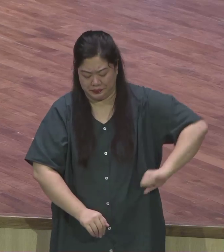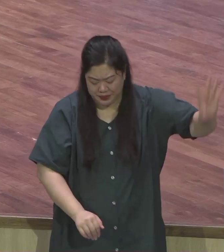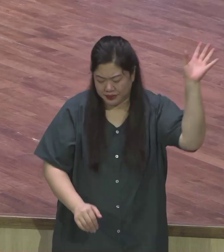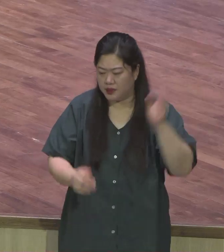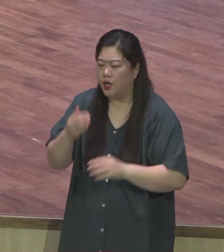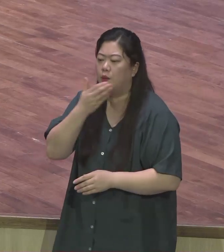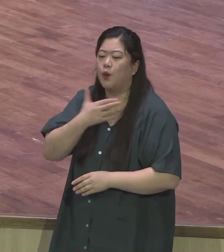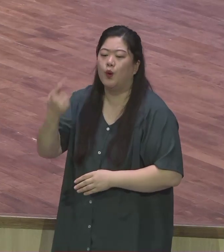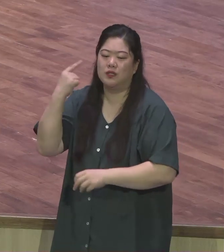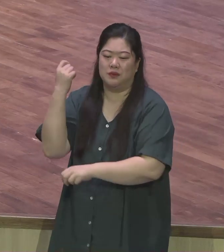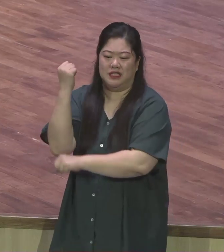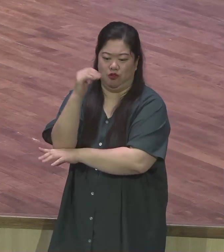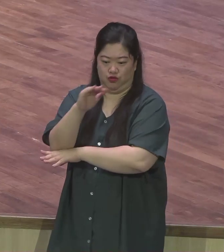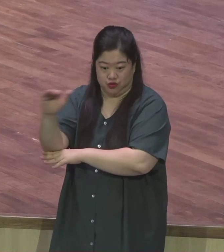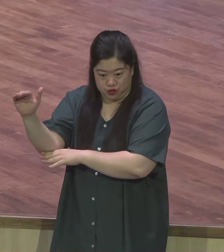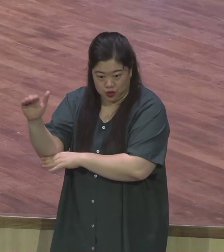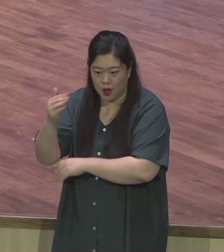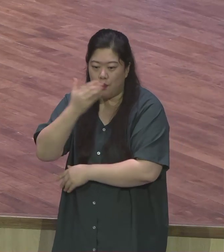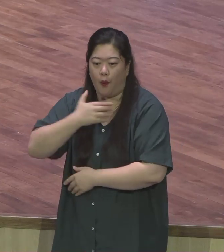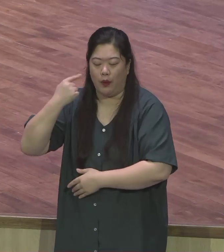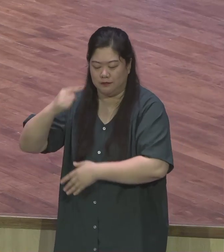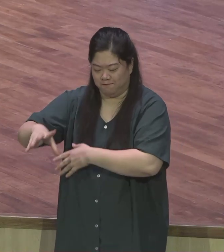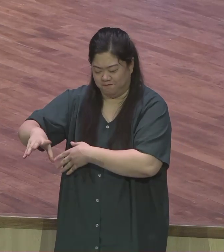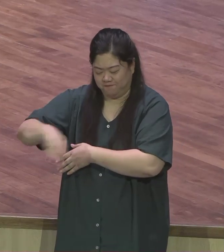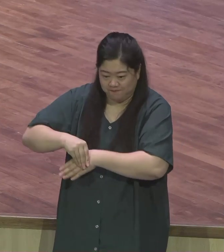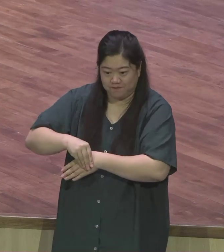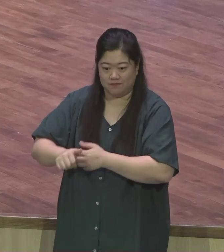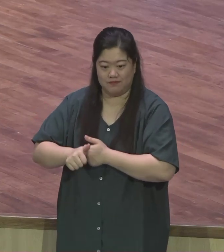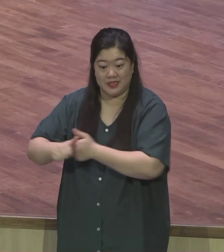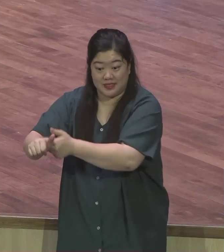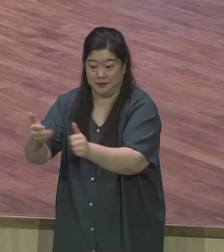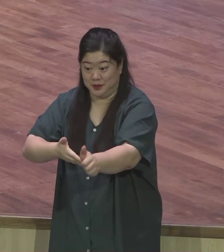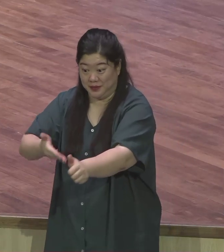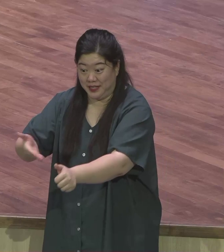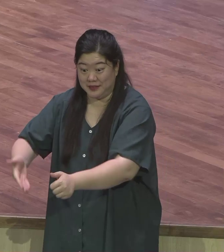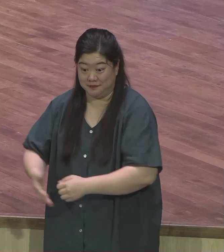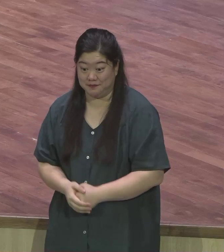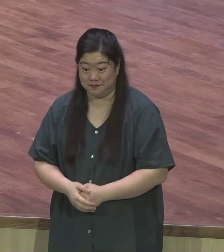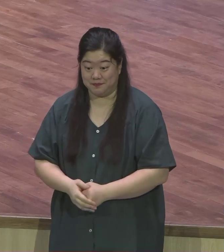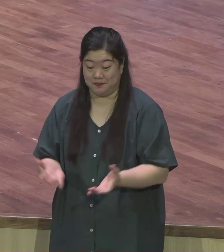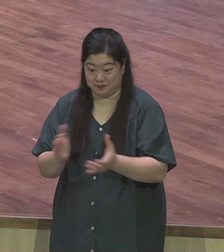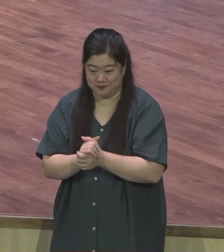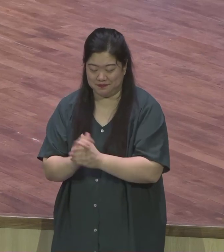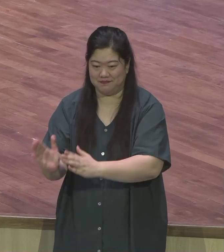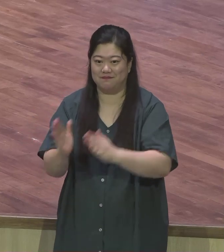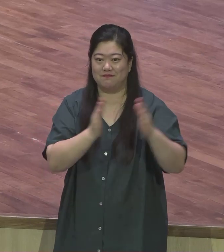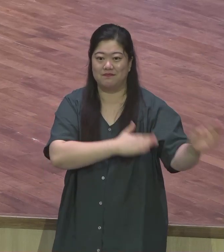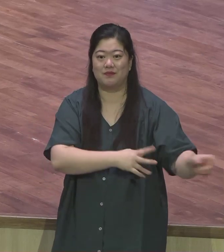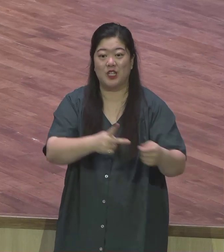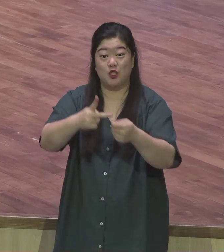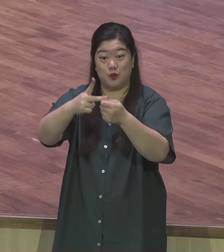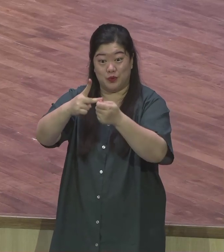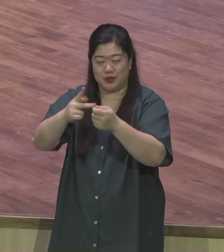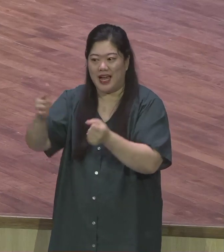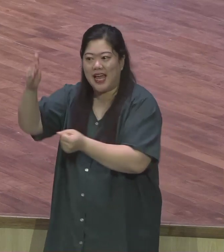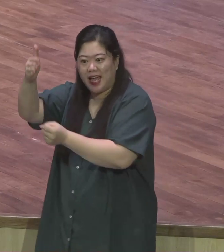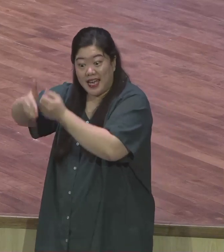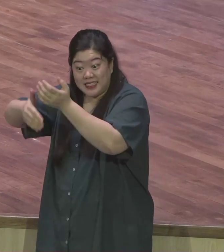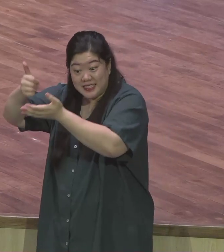새로운 복음의 재질로 기경되시기를 주님의 이름으로 치관합니다 자 두 번째로 하나님의 머리털 계산법입니다 오늘